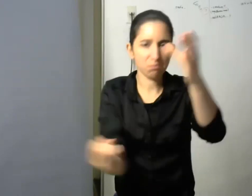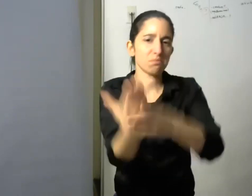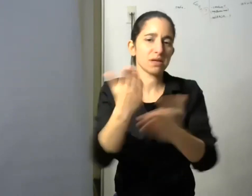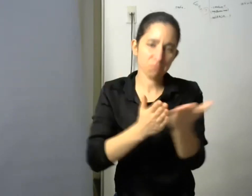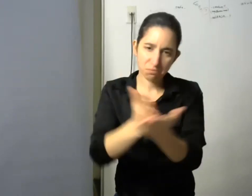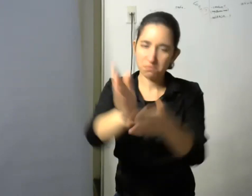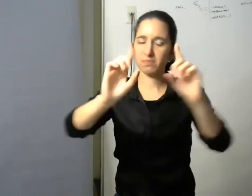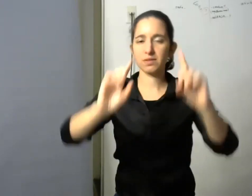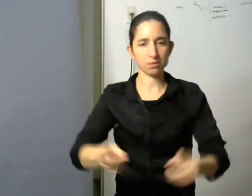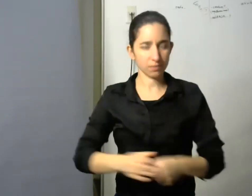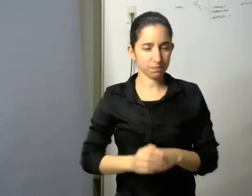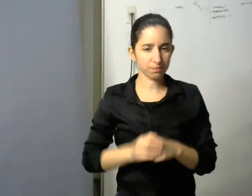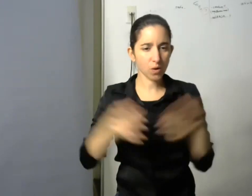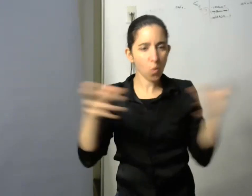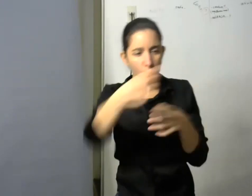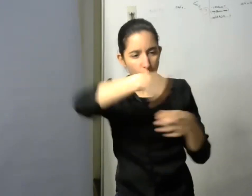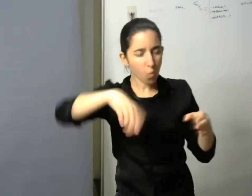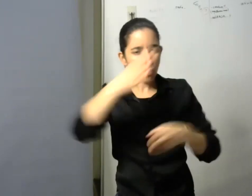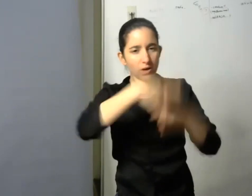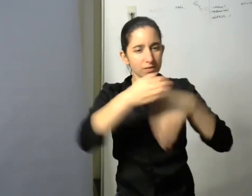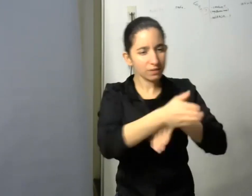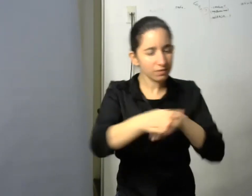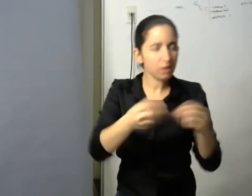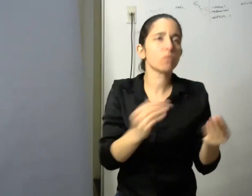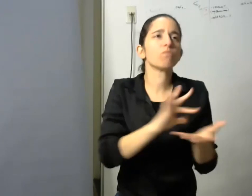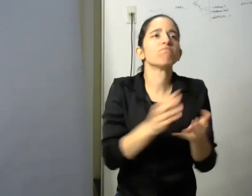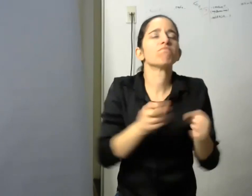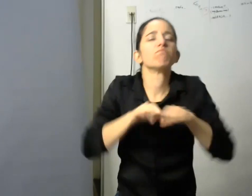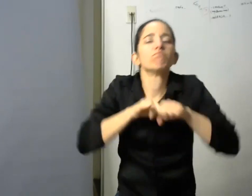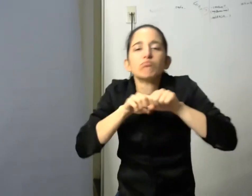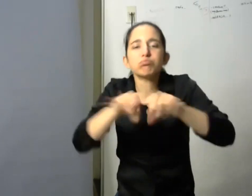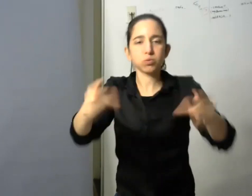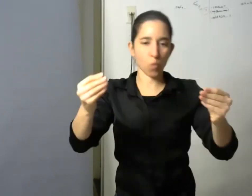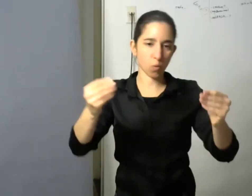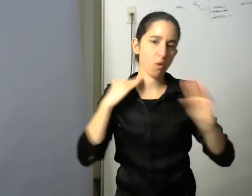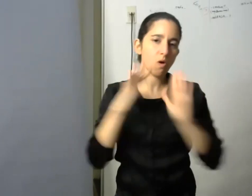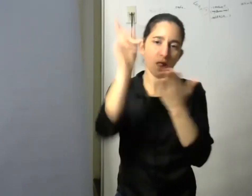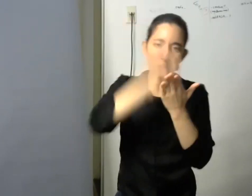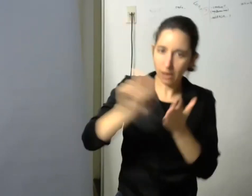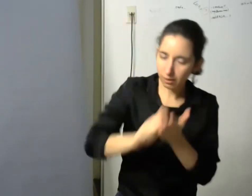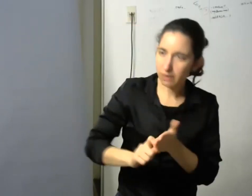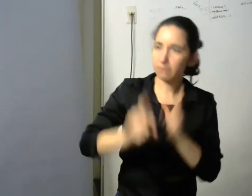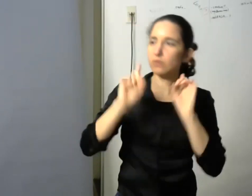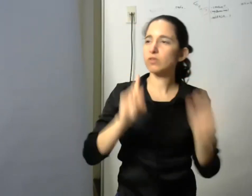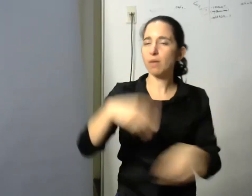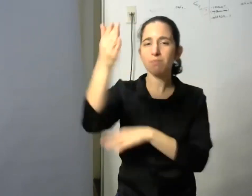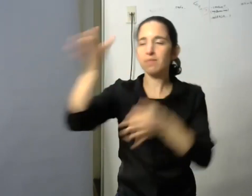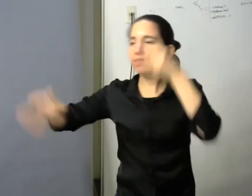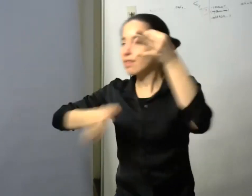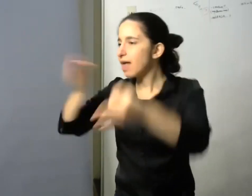produciendo bibliografía lo hacemos generando otro tipo de conversaciones interviniendo en la esfera